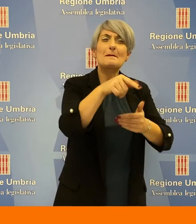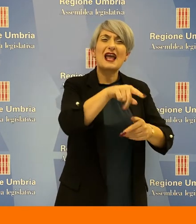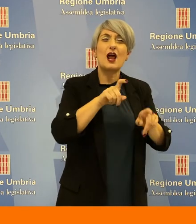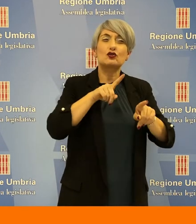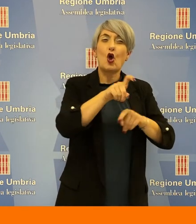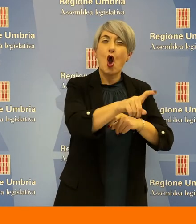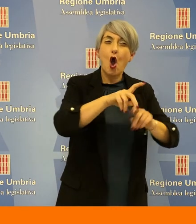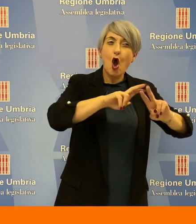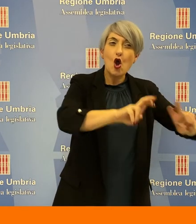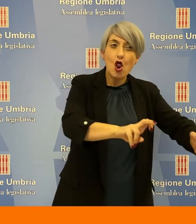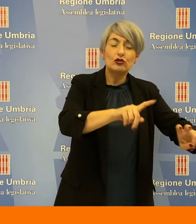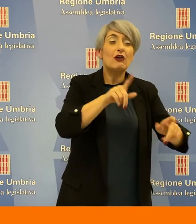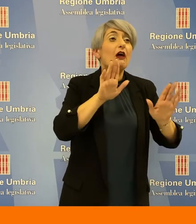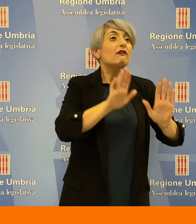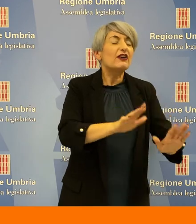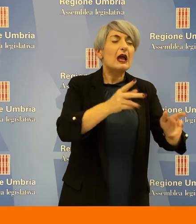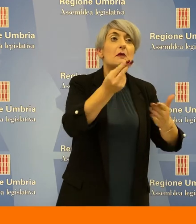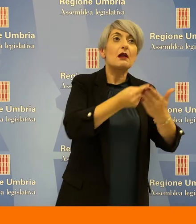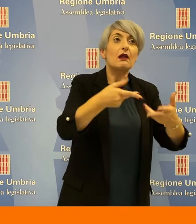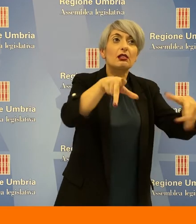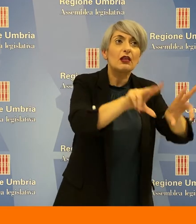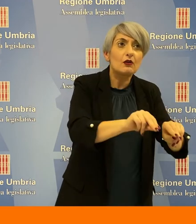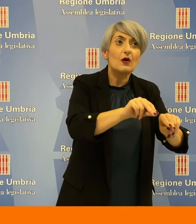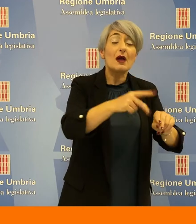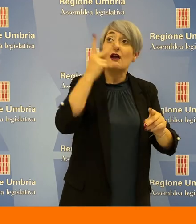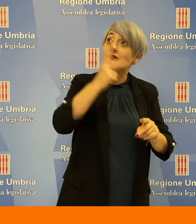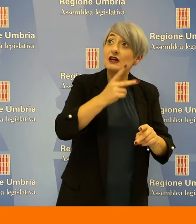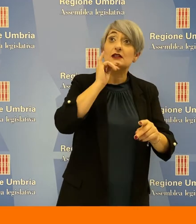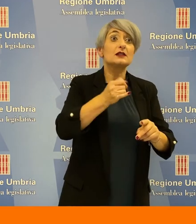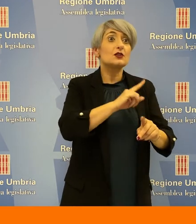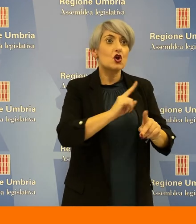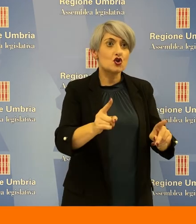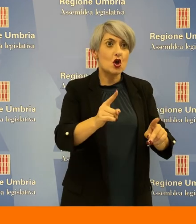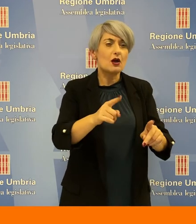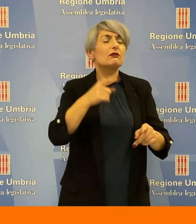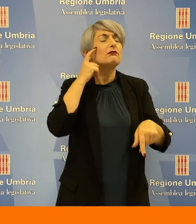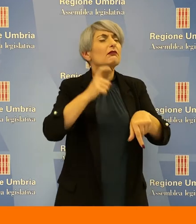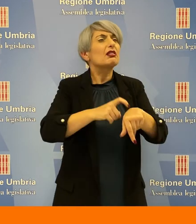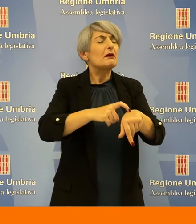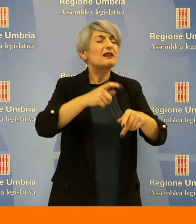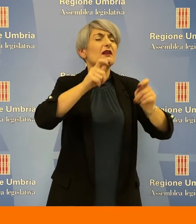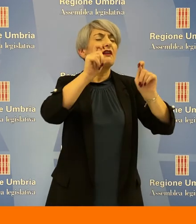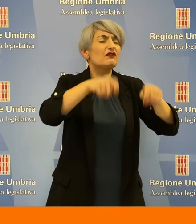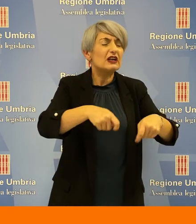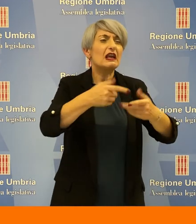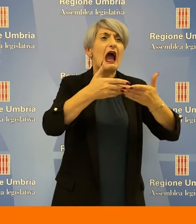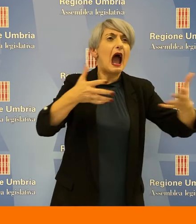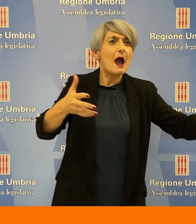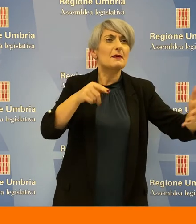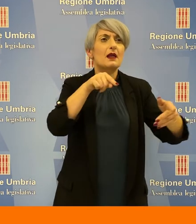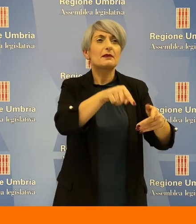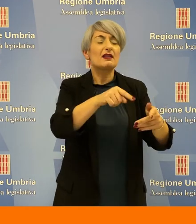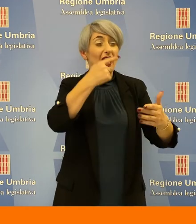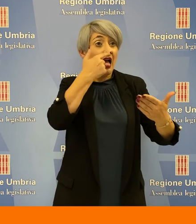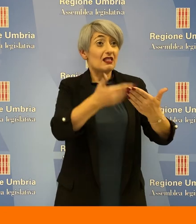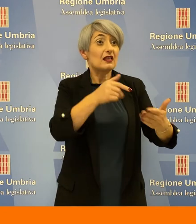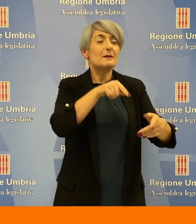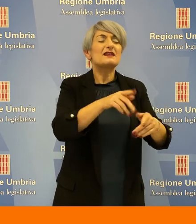le tempistiche per l'avvio e la conclusione dell'ampliamento e dell'adeguamento degli spazi dedicati all'oncoematologia ed